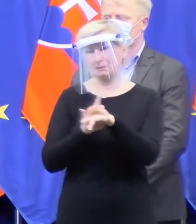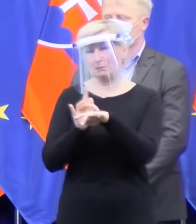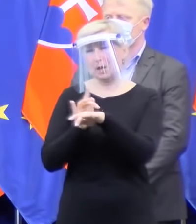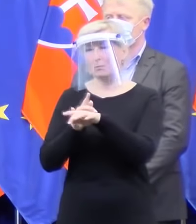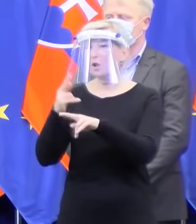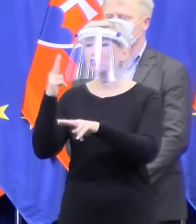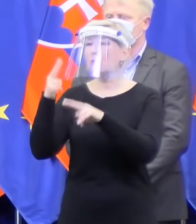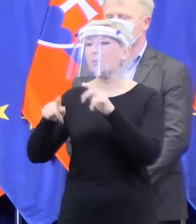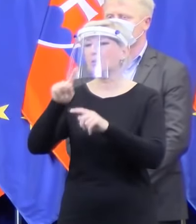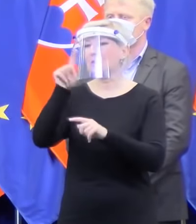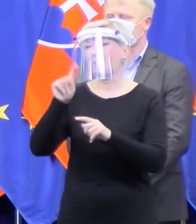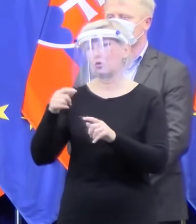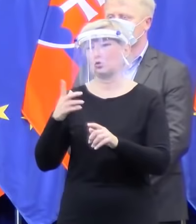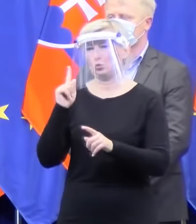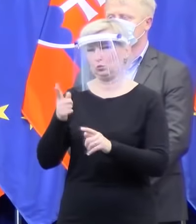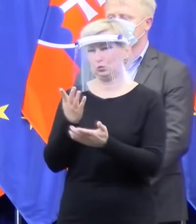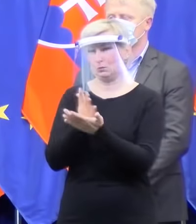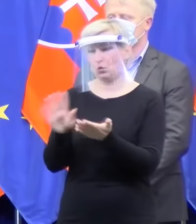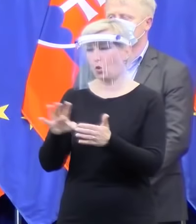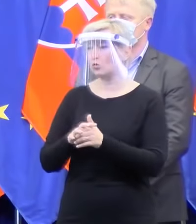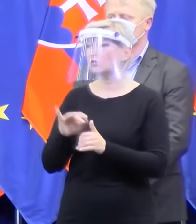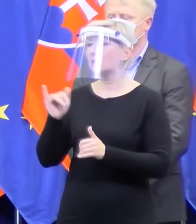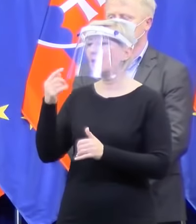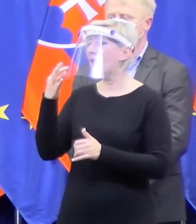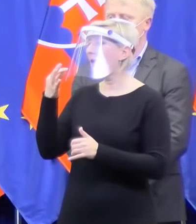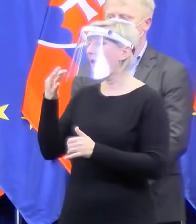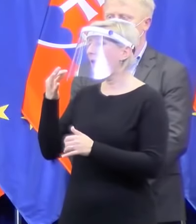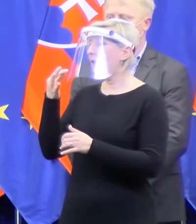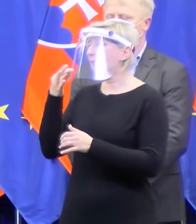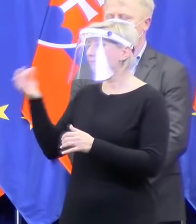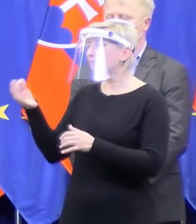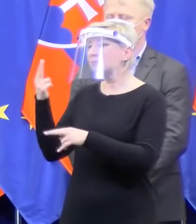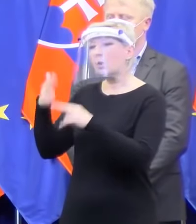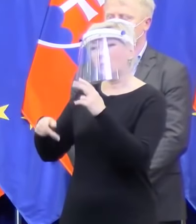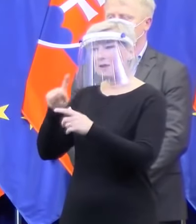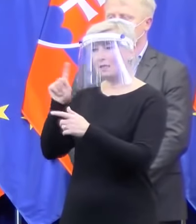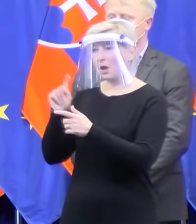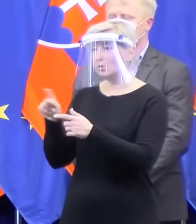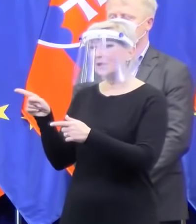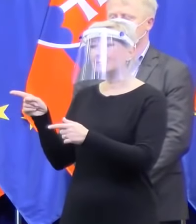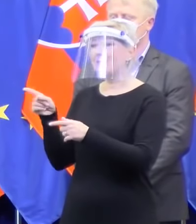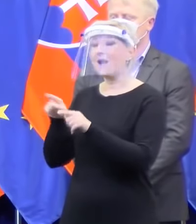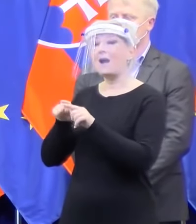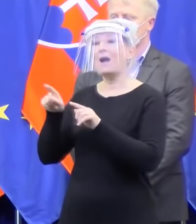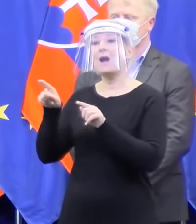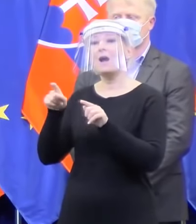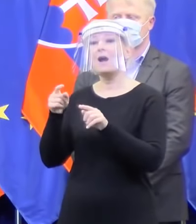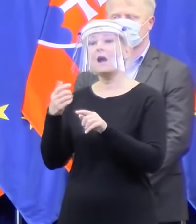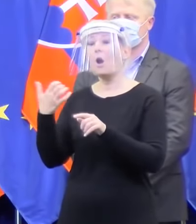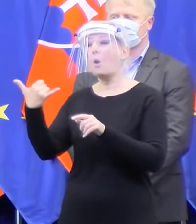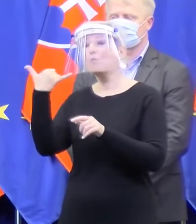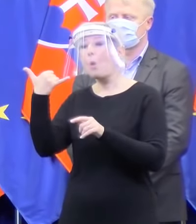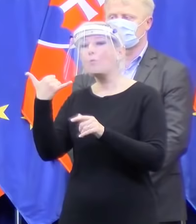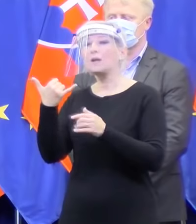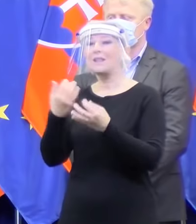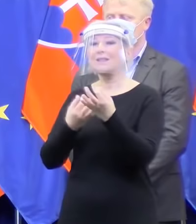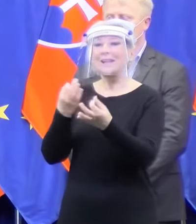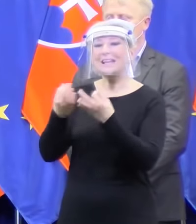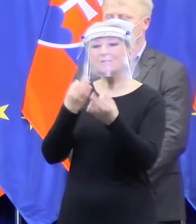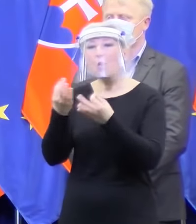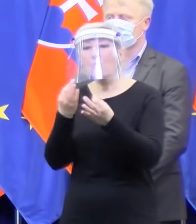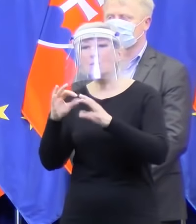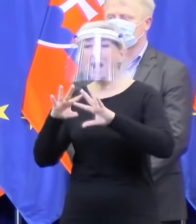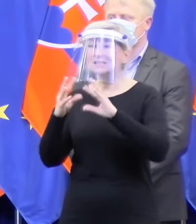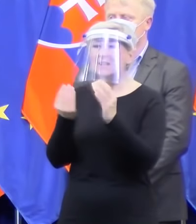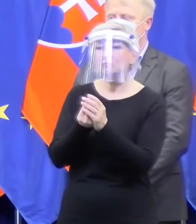Posledná otázka. Áno, ešte posledná otázočka k tomu zberu mobilných dát. Ešte som sa chcela dostať iba, že či teda už viete, či budete monitorovať všetkých, alebo len